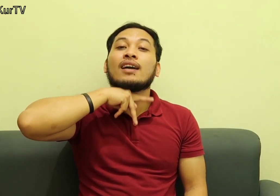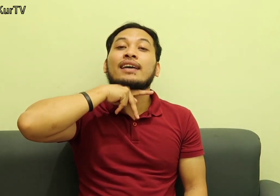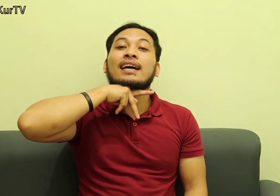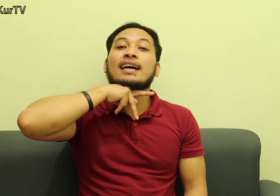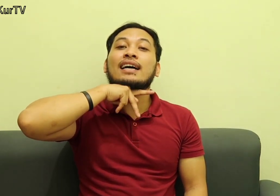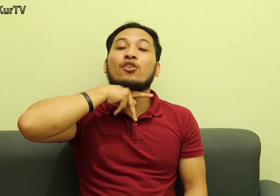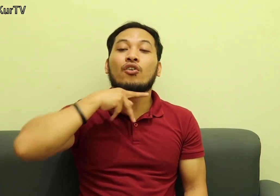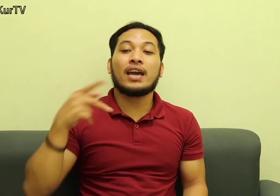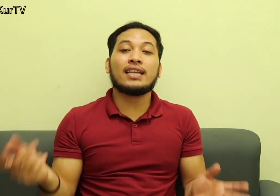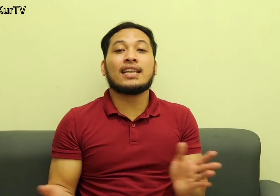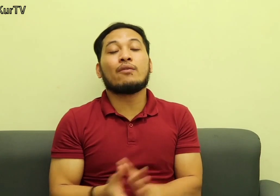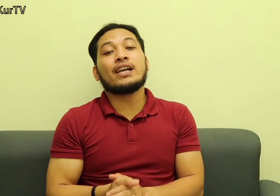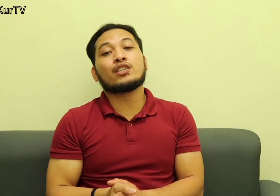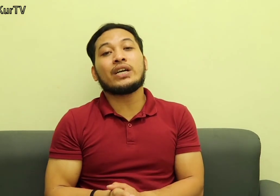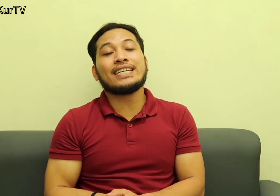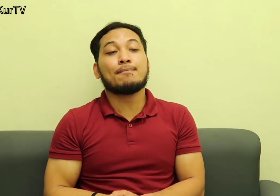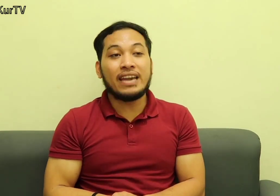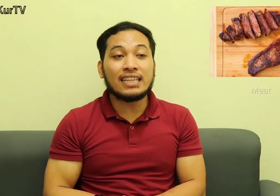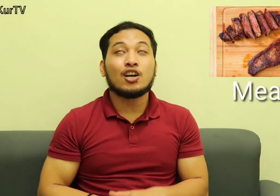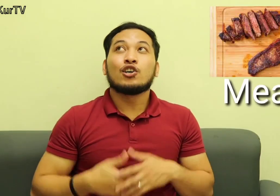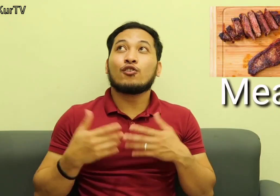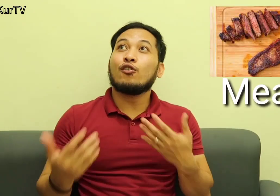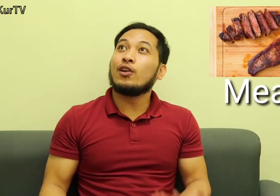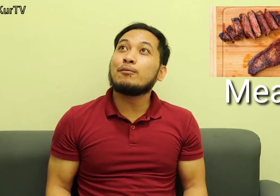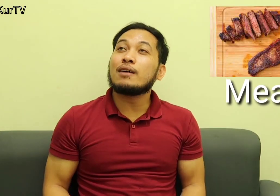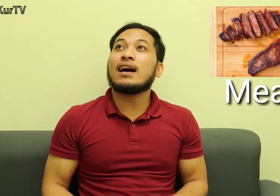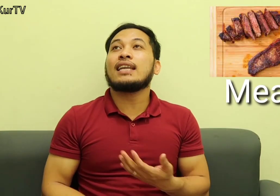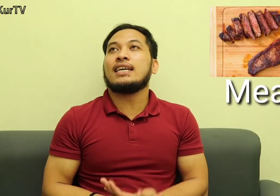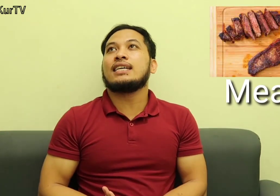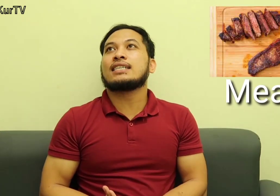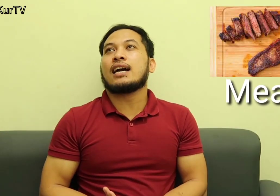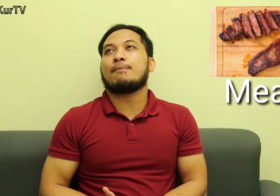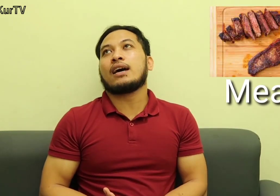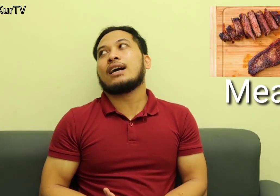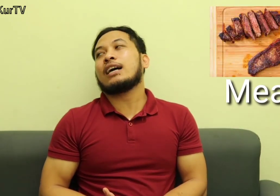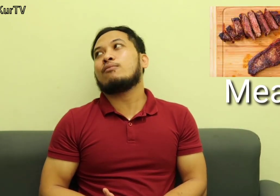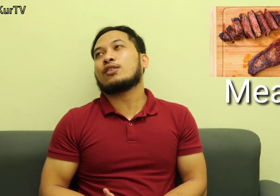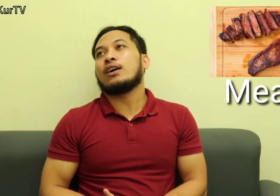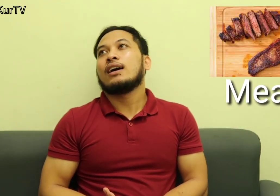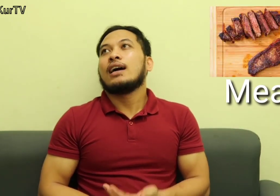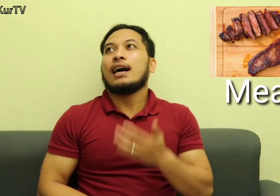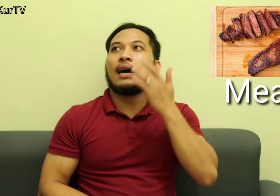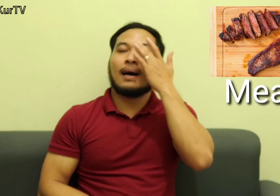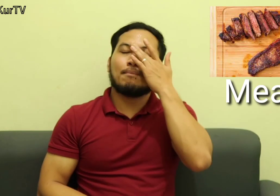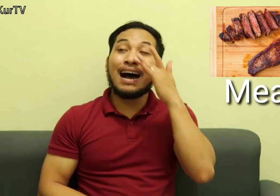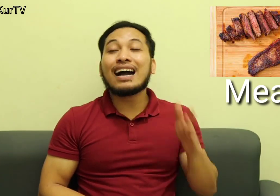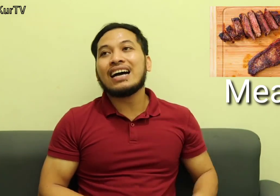Ayan Okay Then our next word is meat So, kung ulam nyo naman is Parang ano ba to Baka